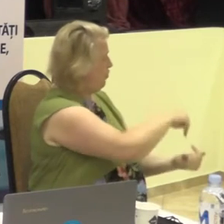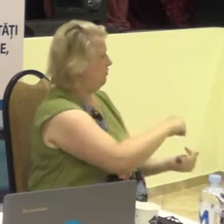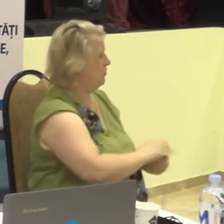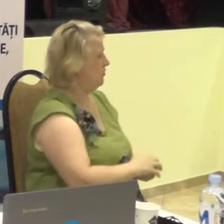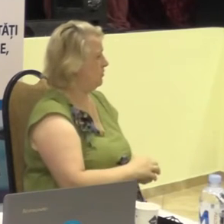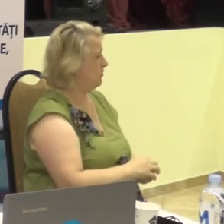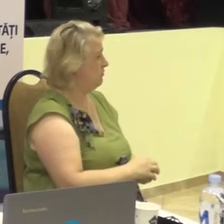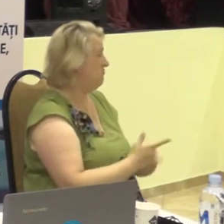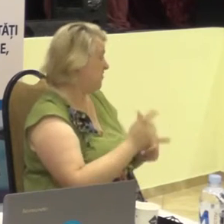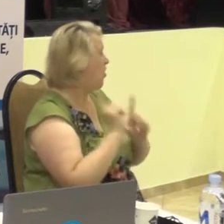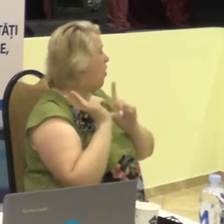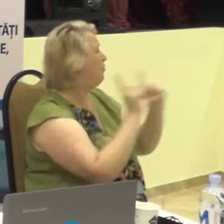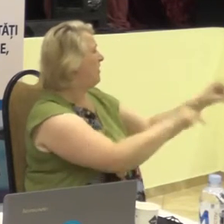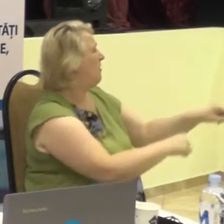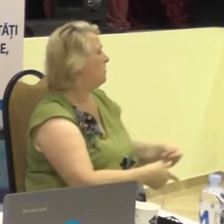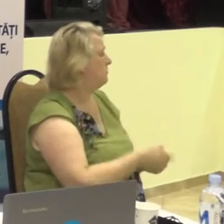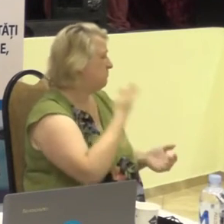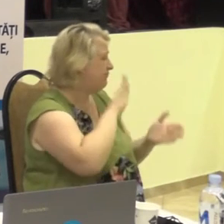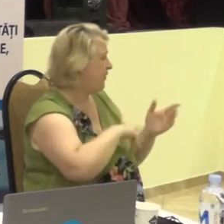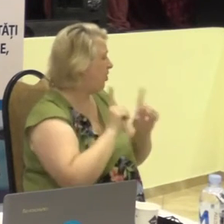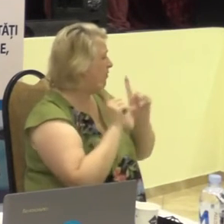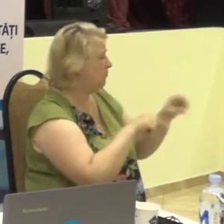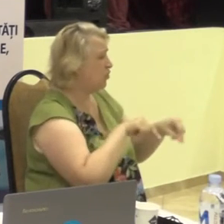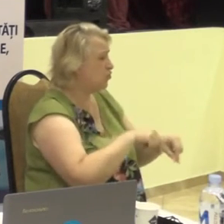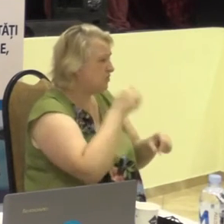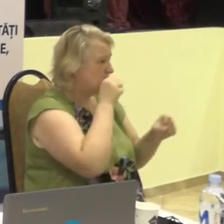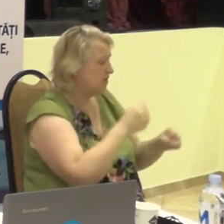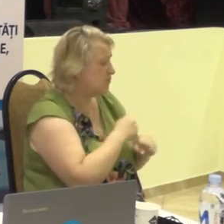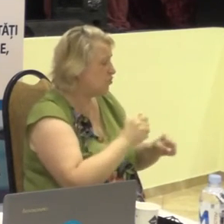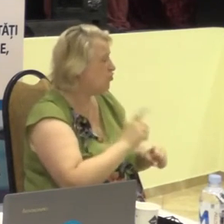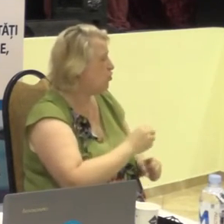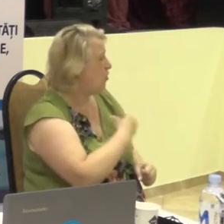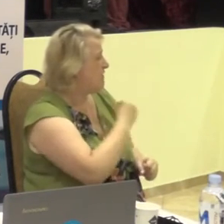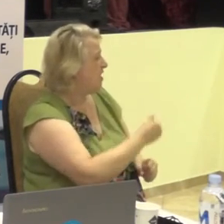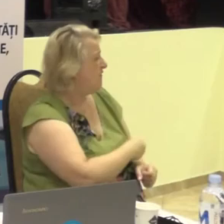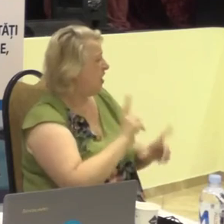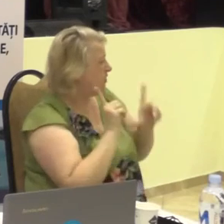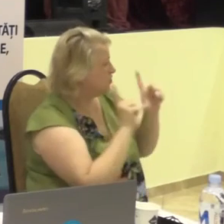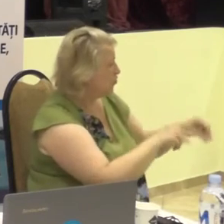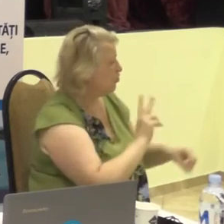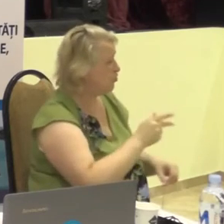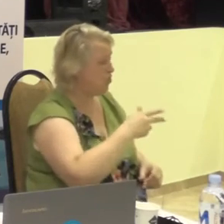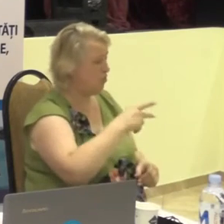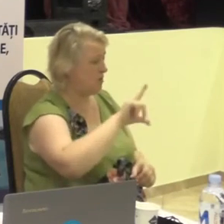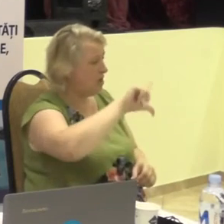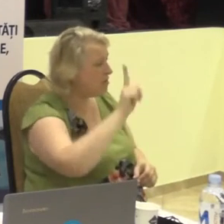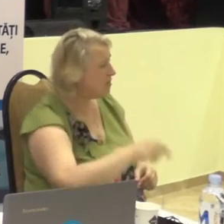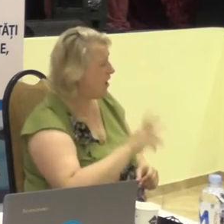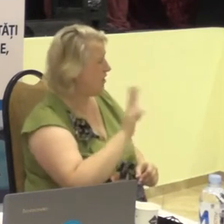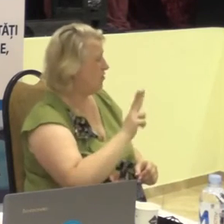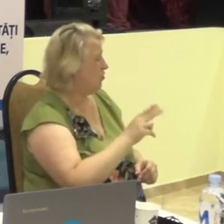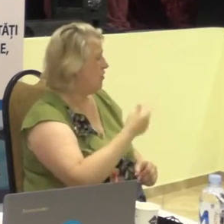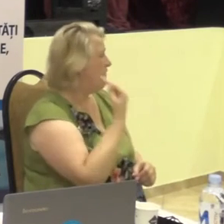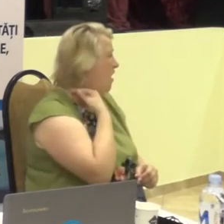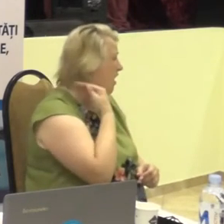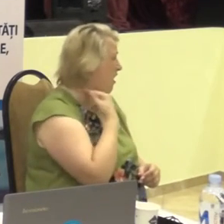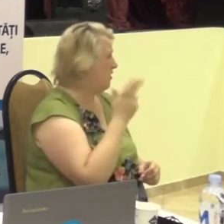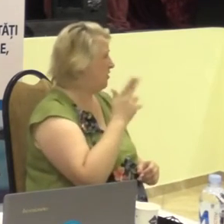care au plecat în Franță, care în Italia, care în Anglia, care în Irlandă,